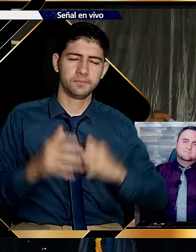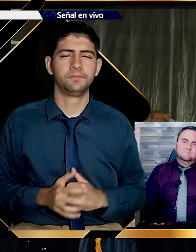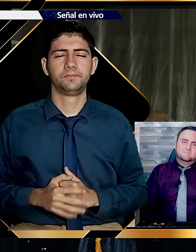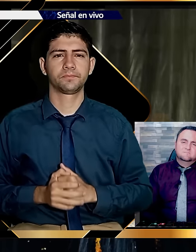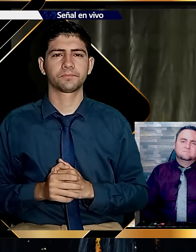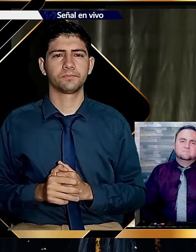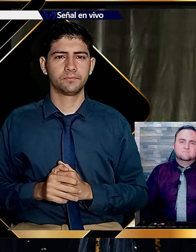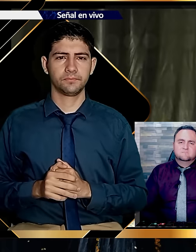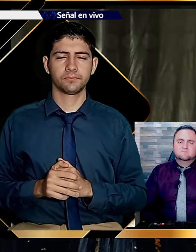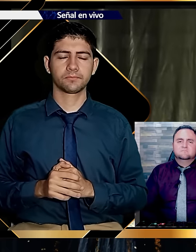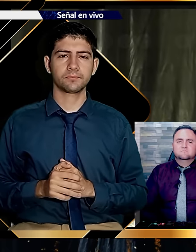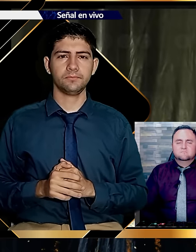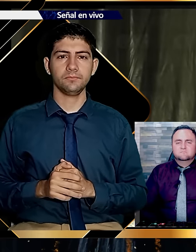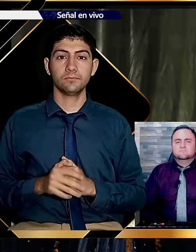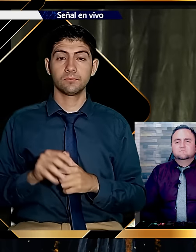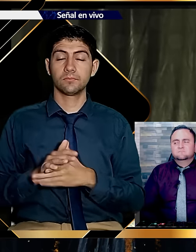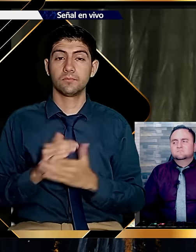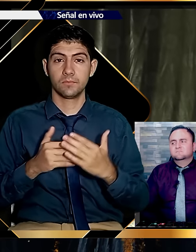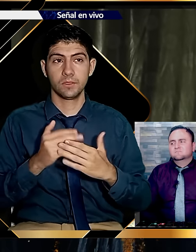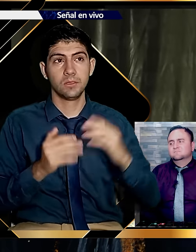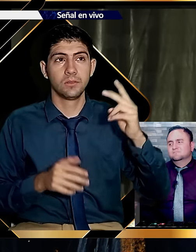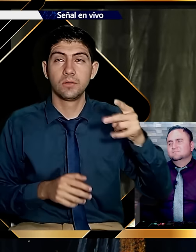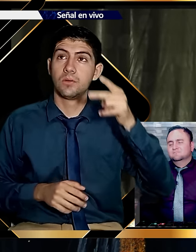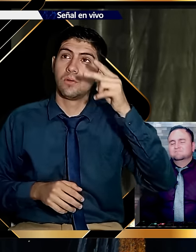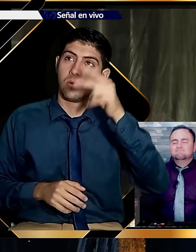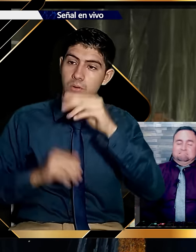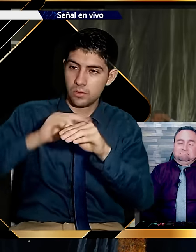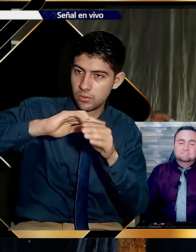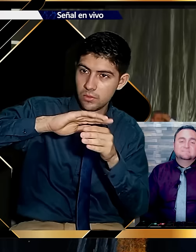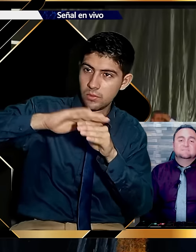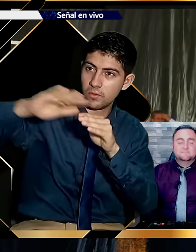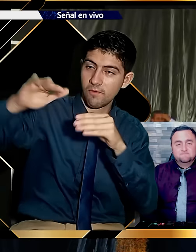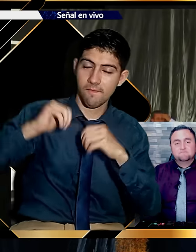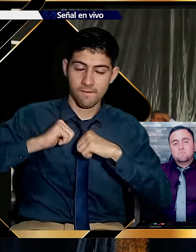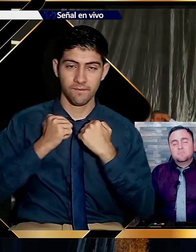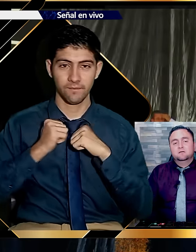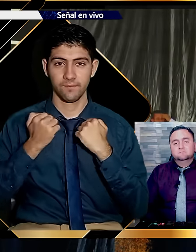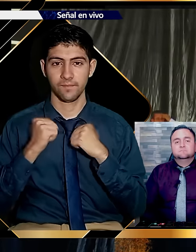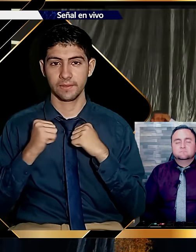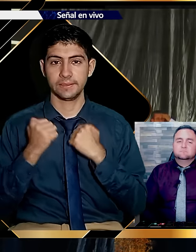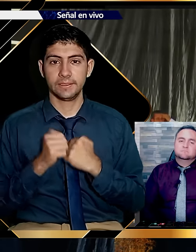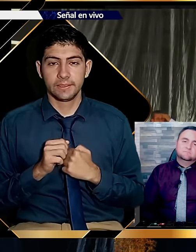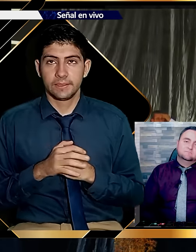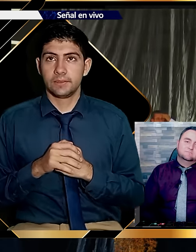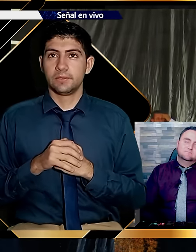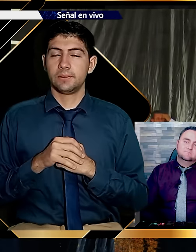Y voy a tomar fotos allí. Cuando empezamos a subir, la loza fría.